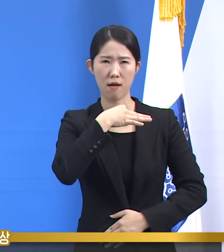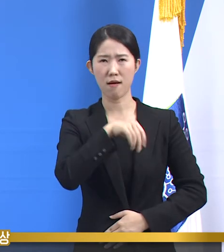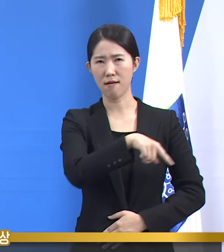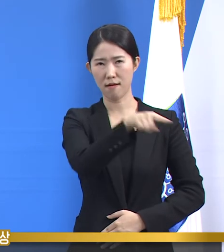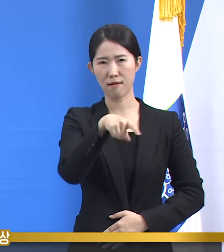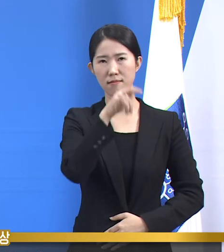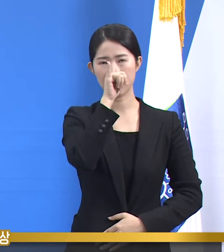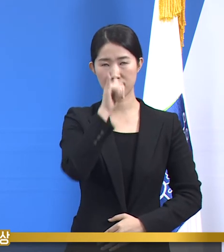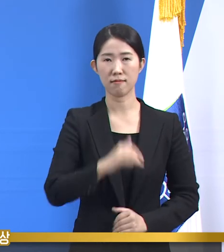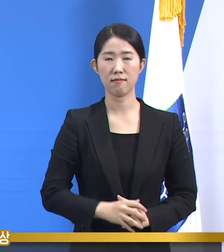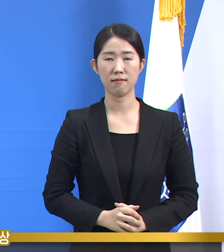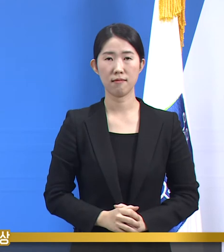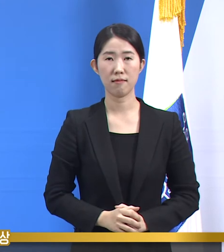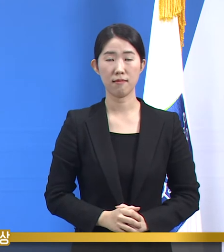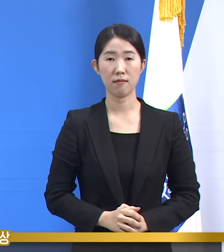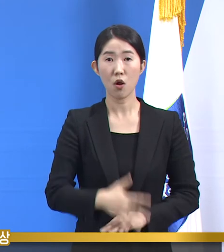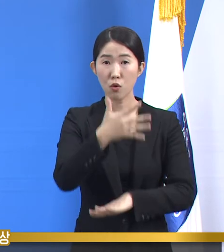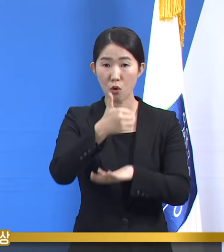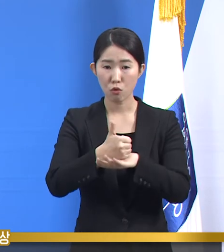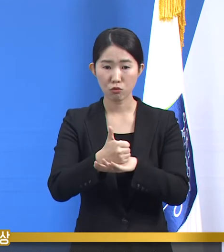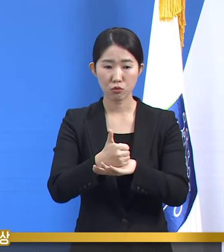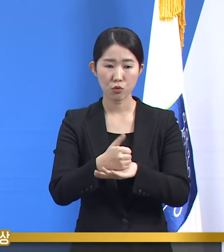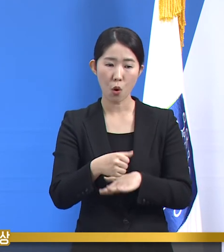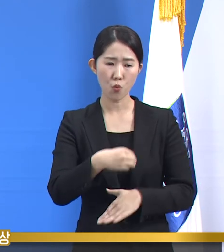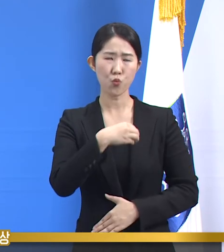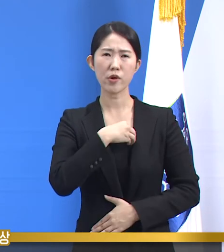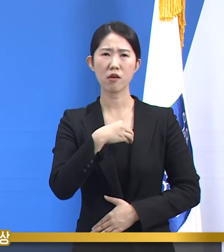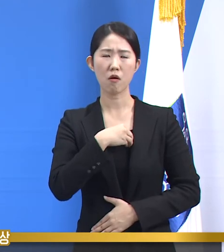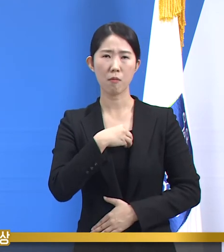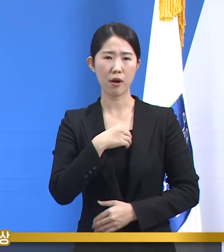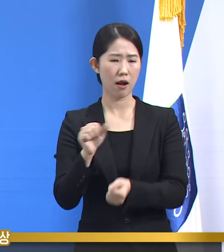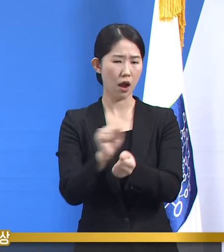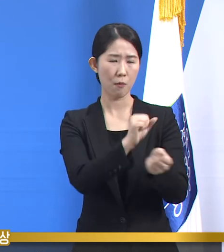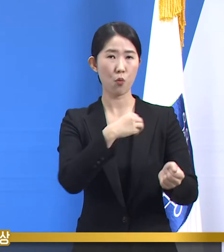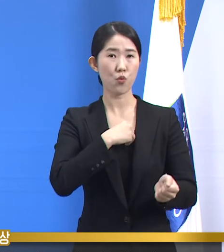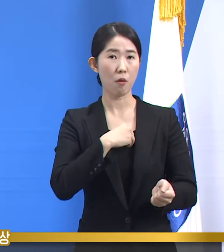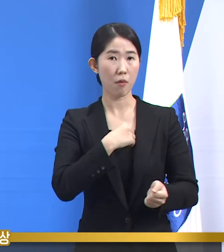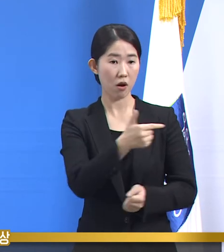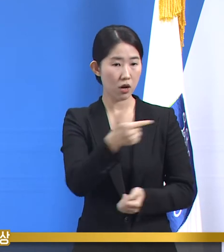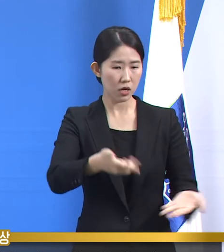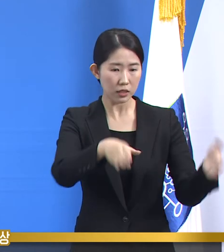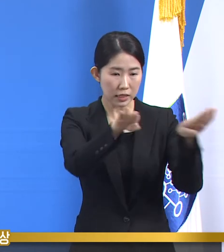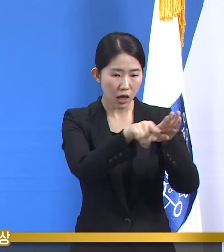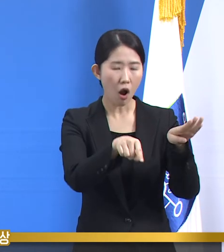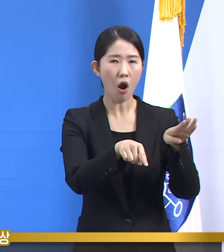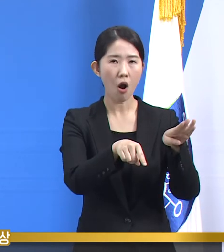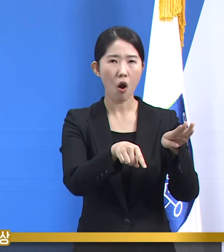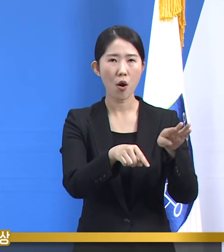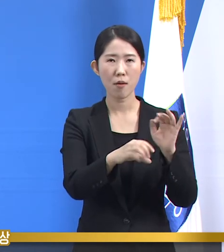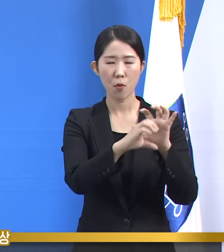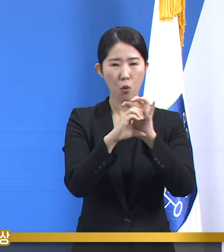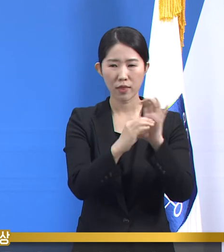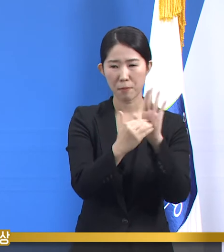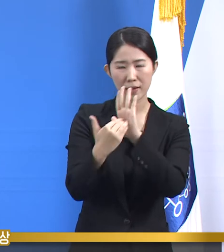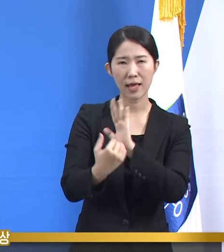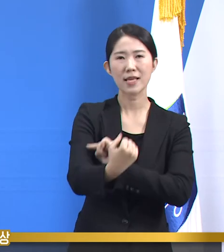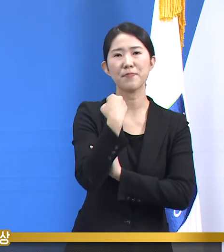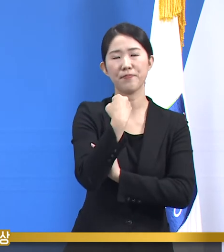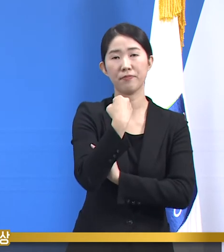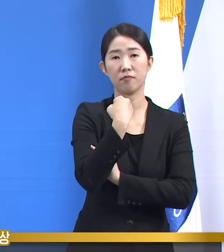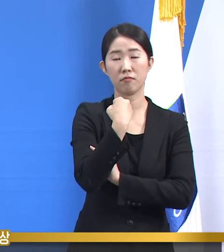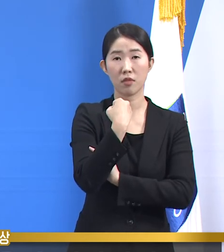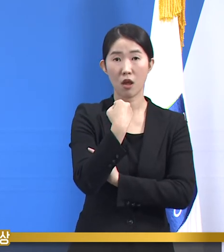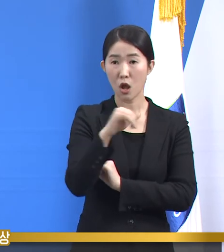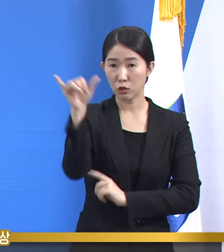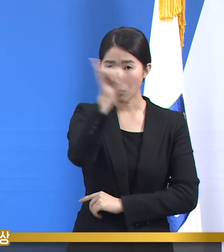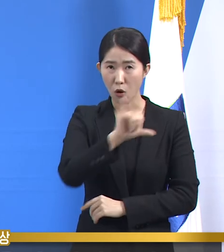즉, 사회의 고위험 부분에서의 안전이 좀 더 확보되는 것이지 전국적인 유행 조절 효과를 바로